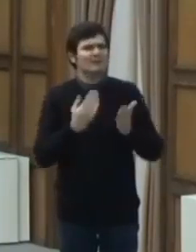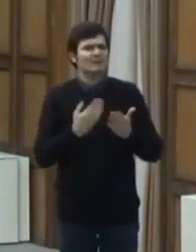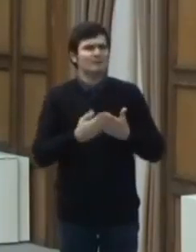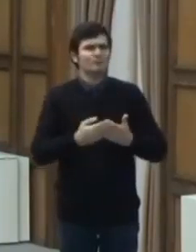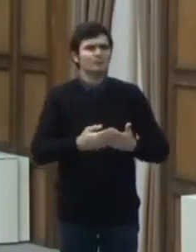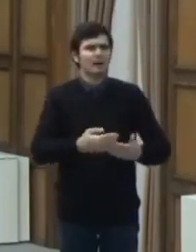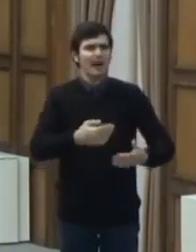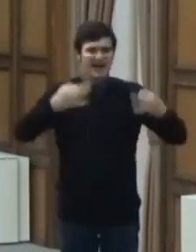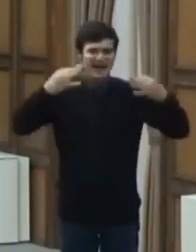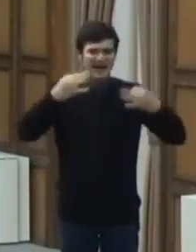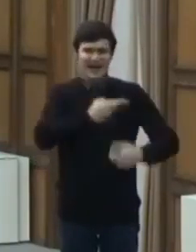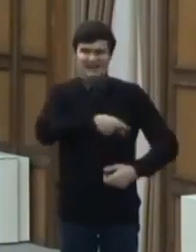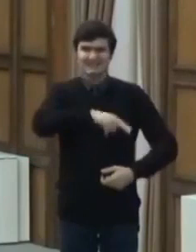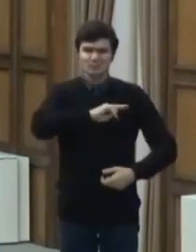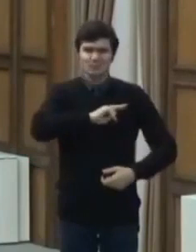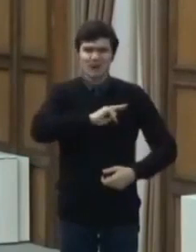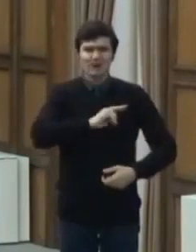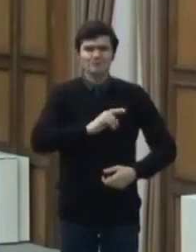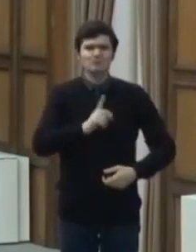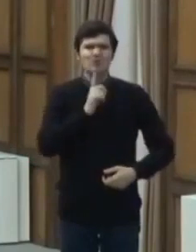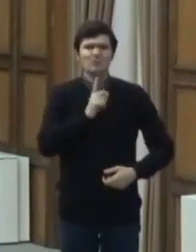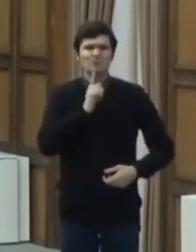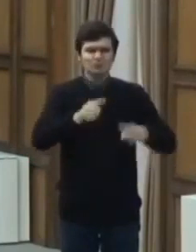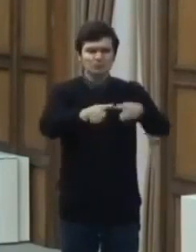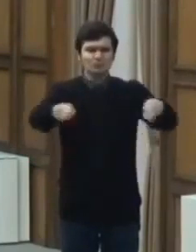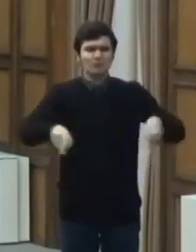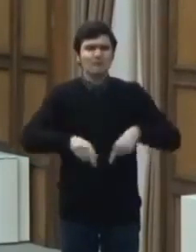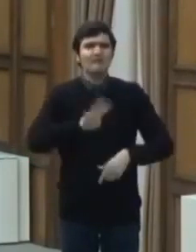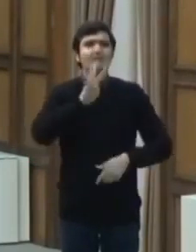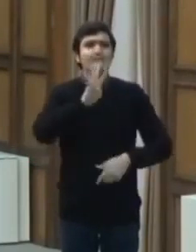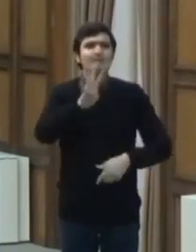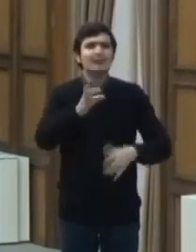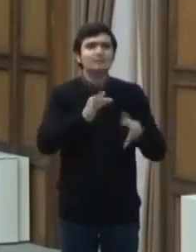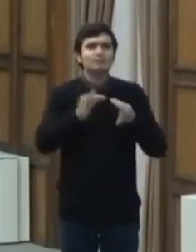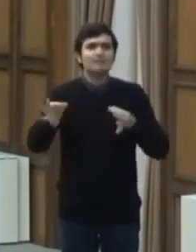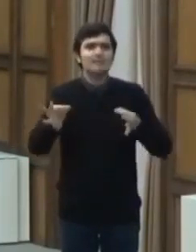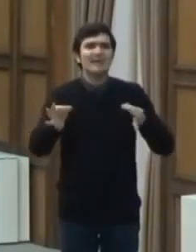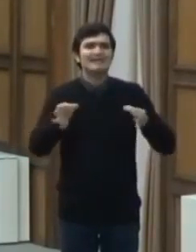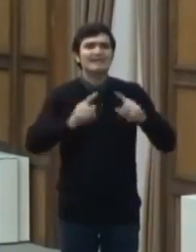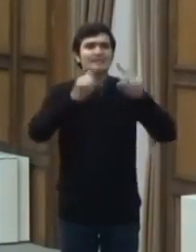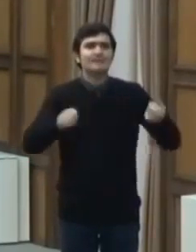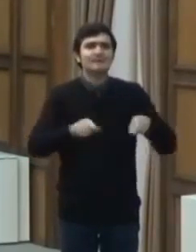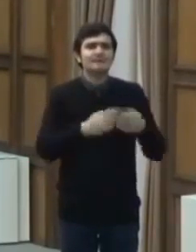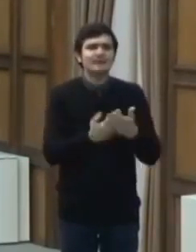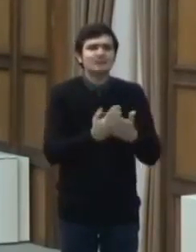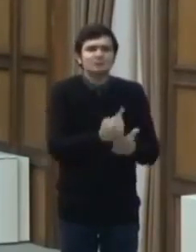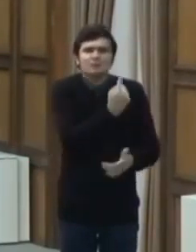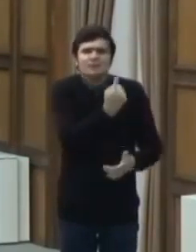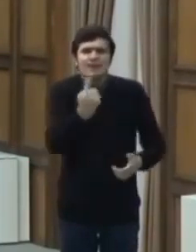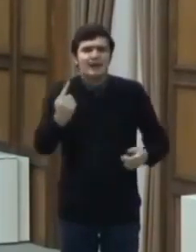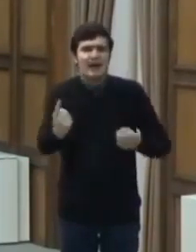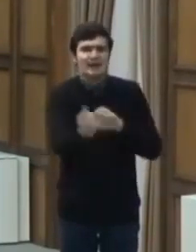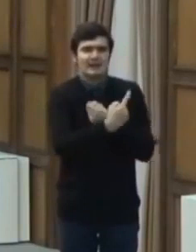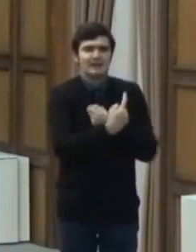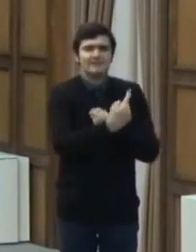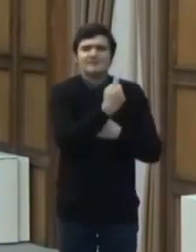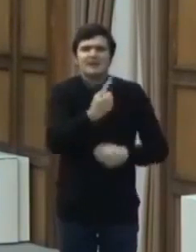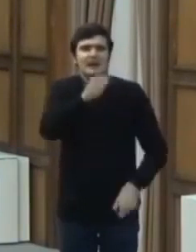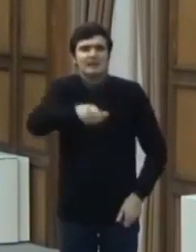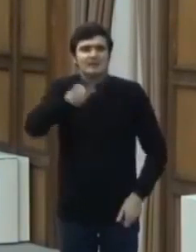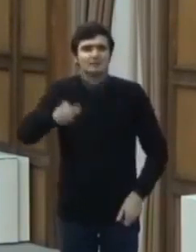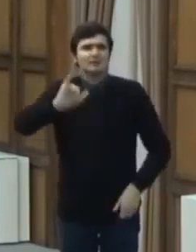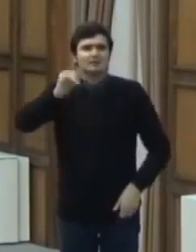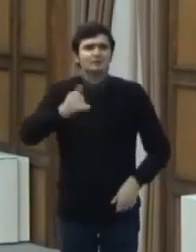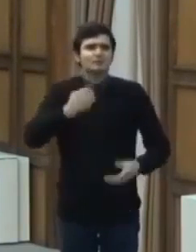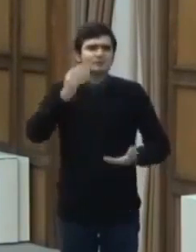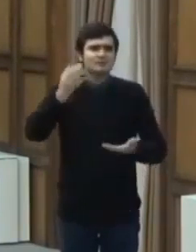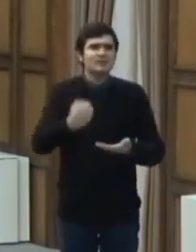asigurată o suprafață minimă de 4 metri pătrați pentru fiecare client sau persoană și o distanță minimă de 2 metri între oricare